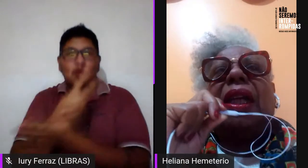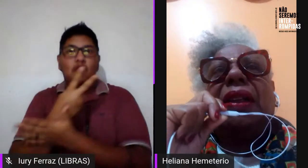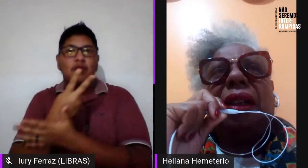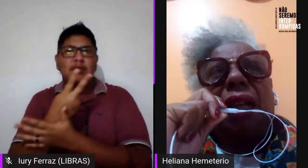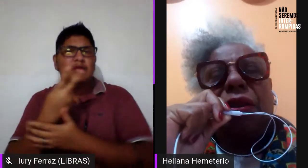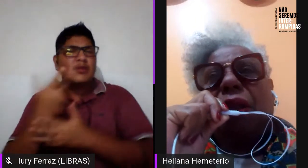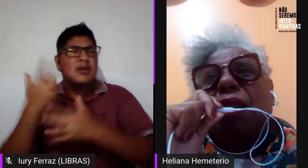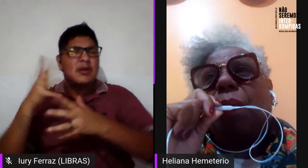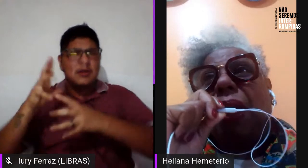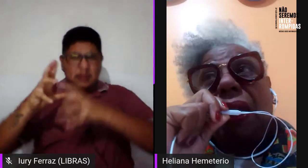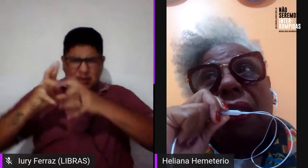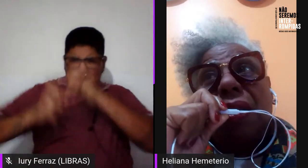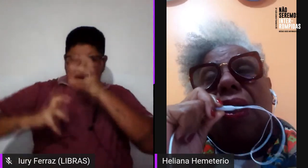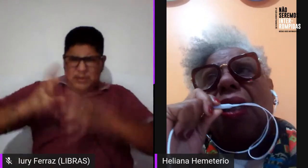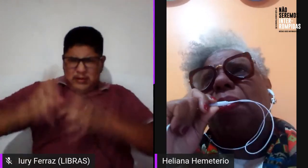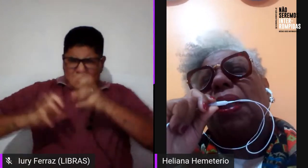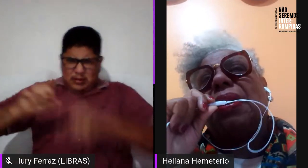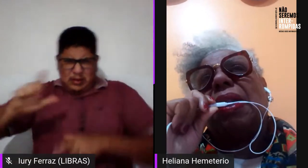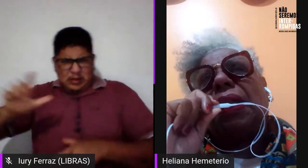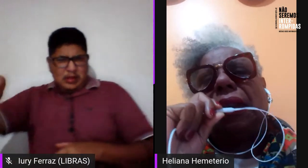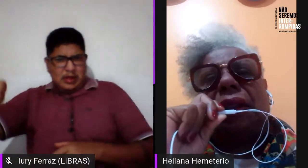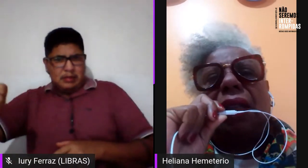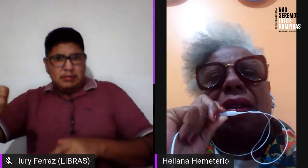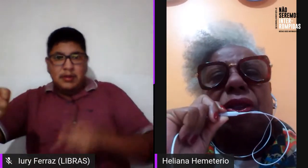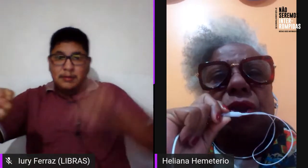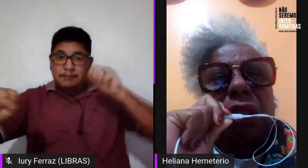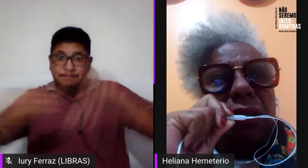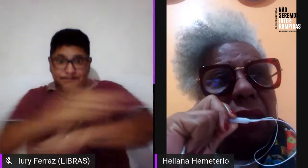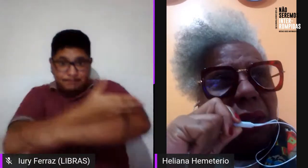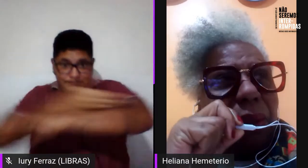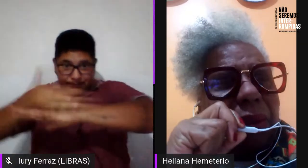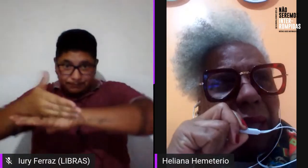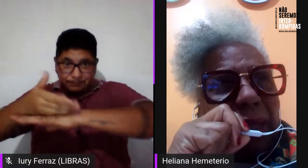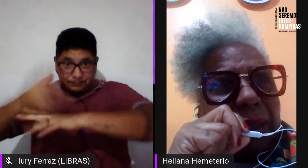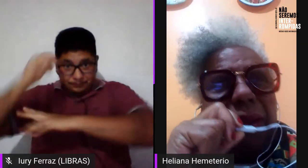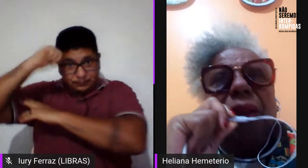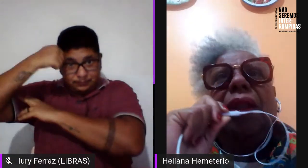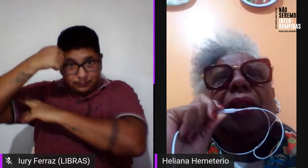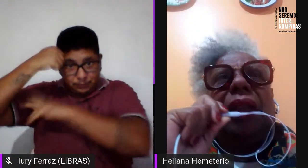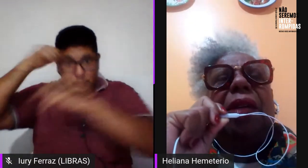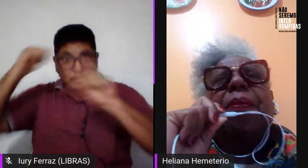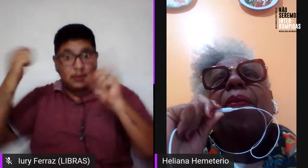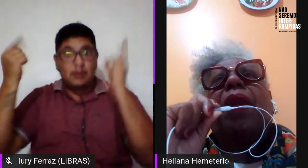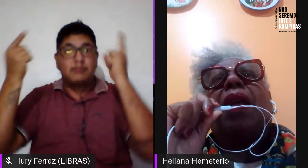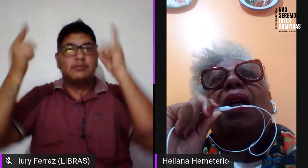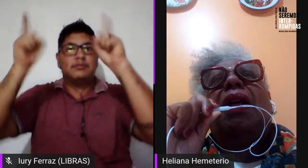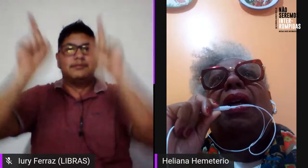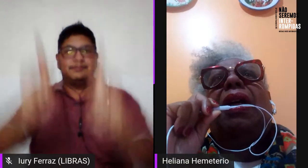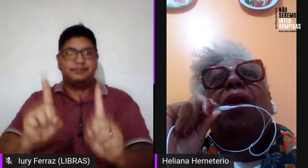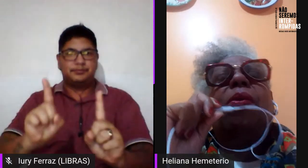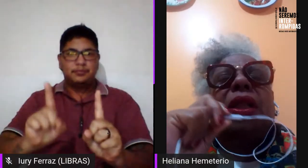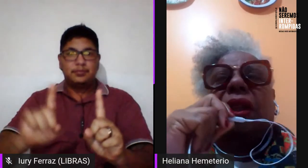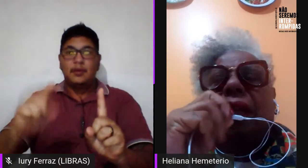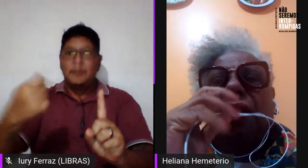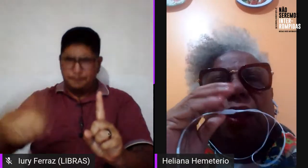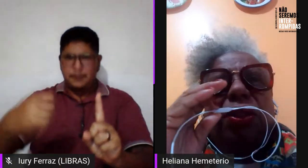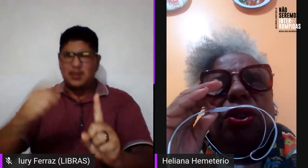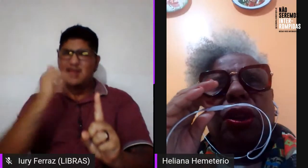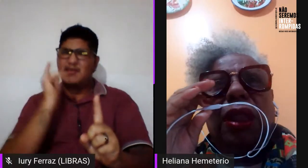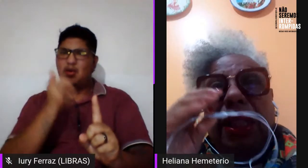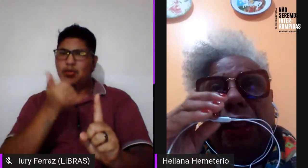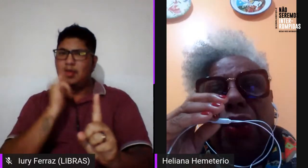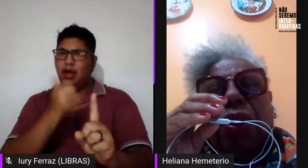entre lésbicas brancas e lésbicas negras. Essa história tem que ser contada, né? Algumas